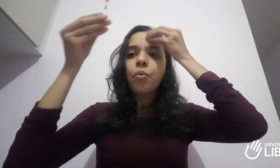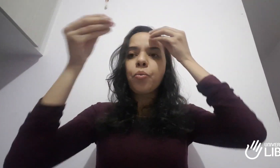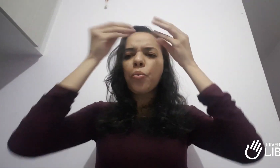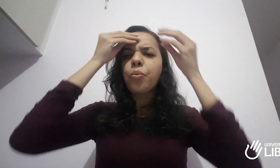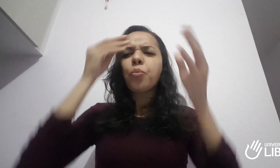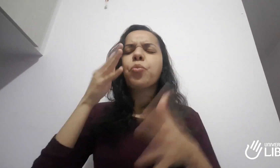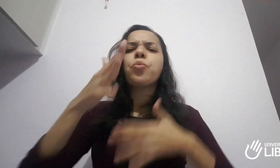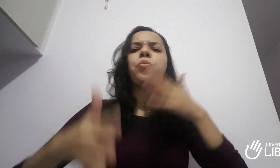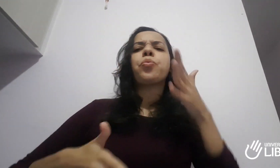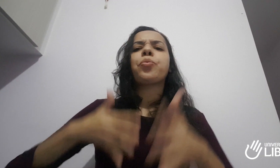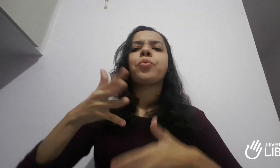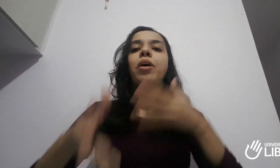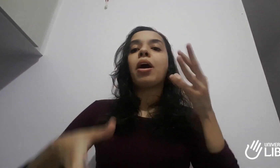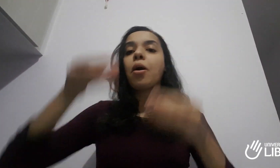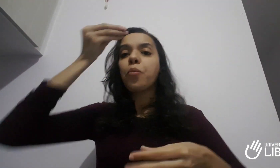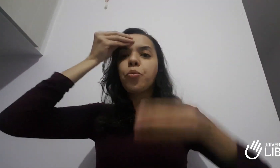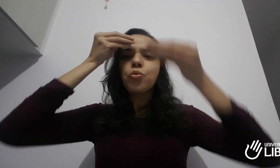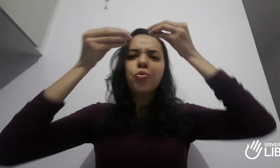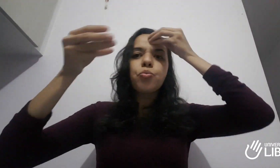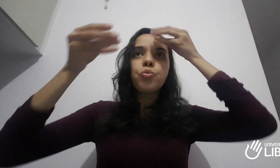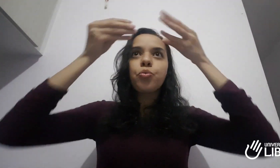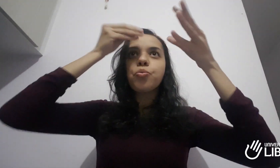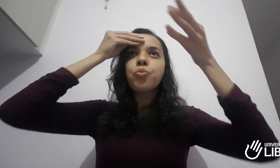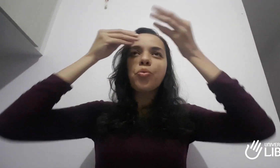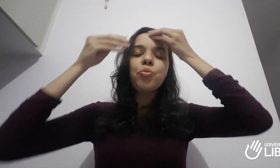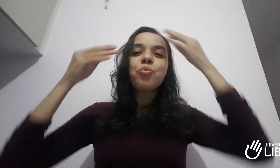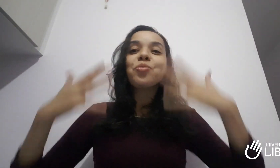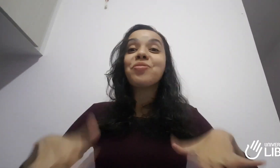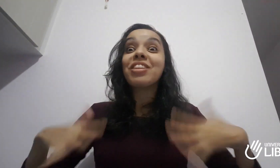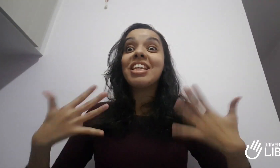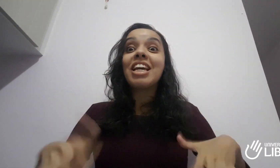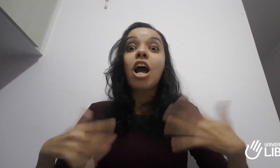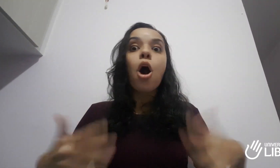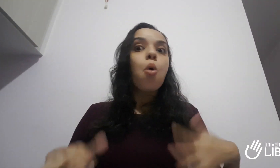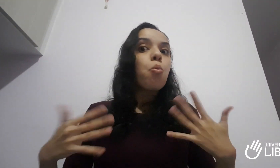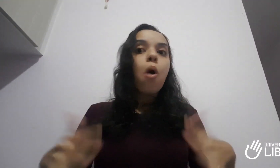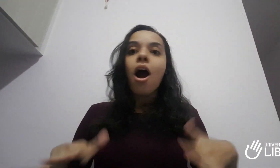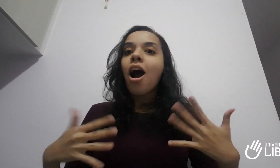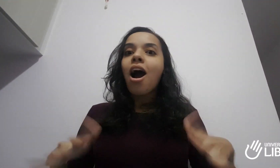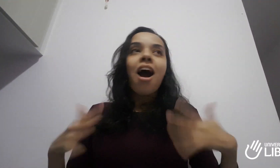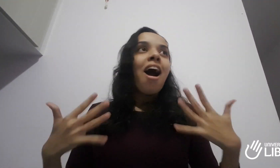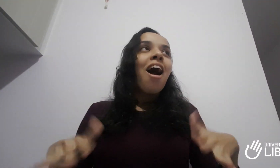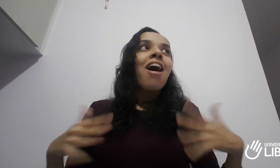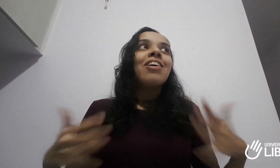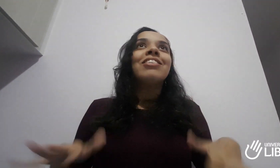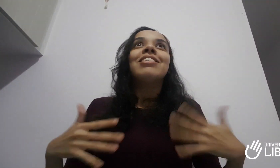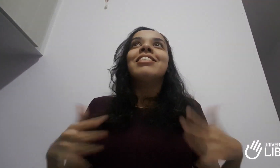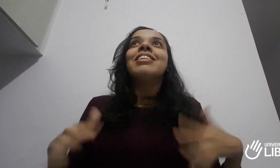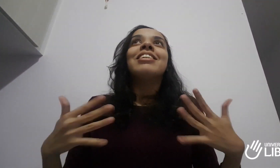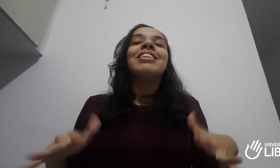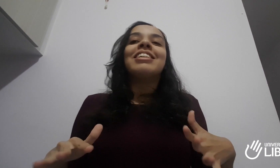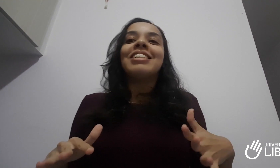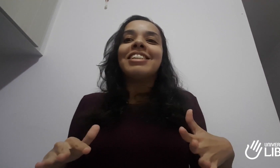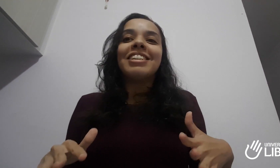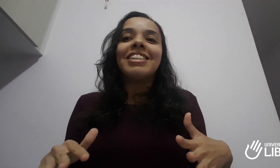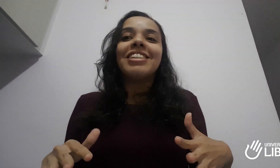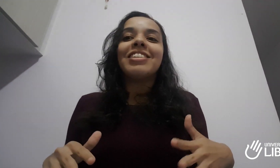memorizar os sinais com facilidade, da forma como eles estavam me ensinando. E eu ficava cada vez mais feliz, a cada dia que